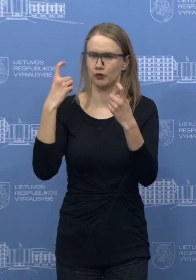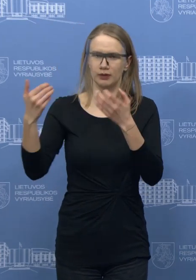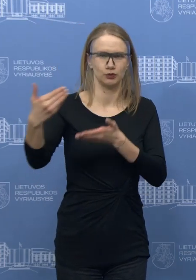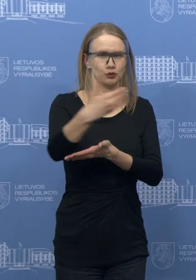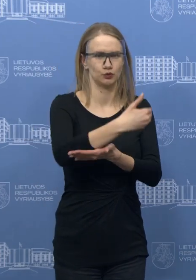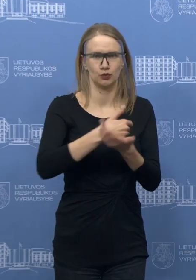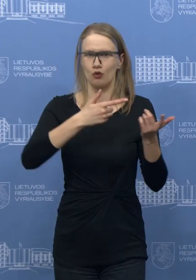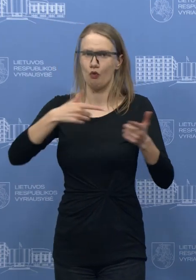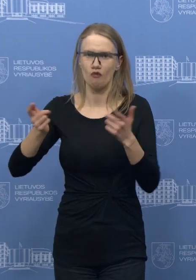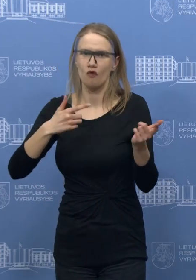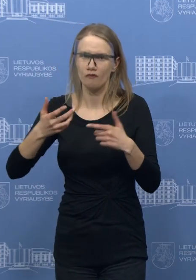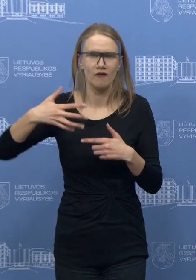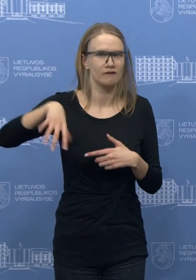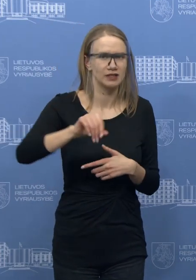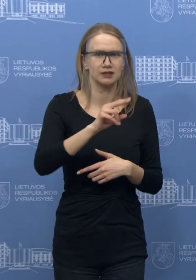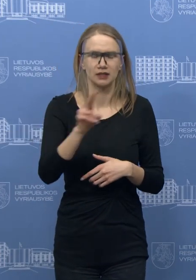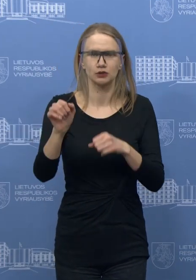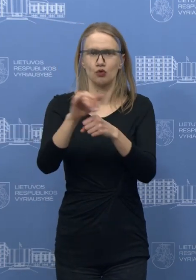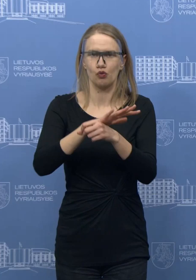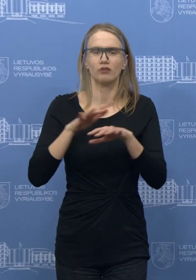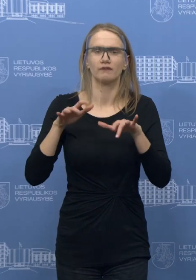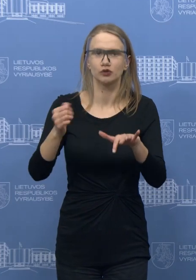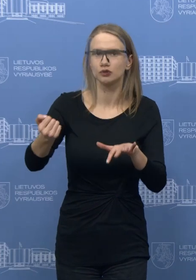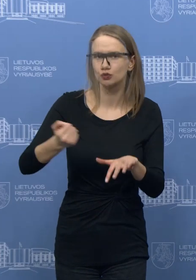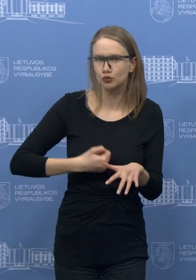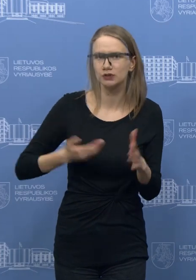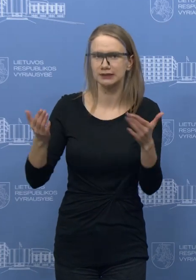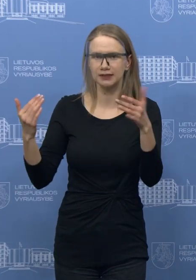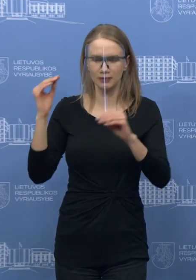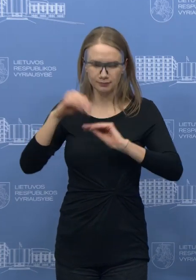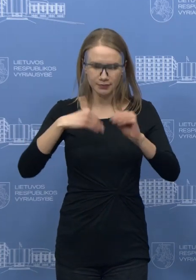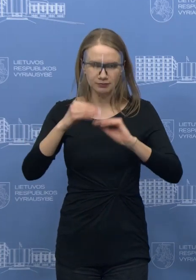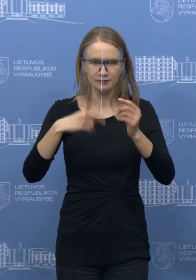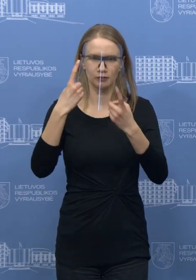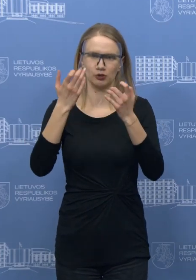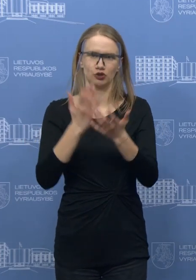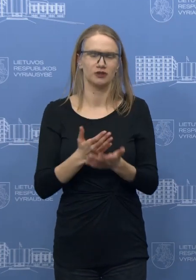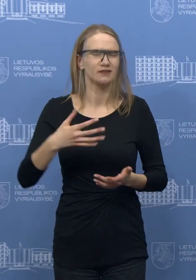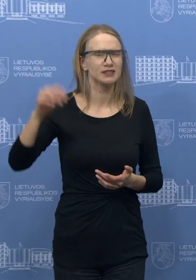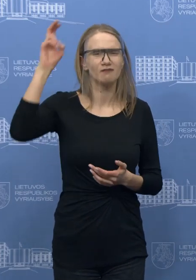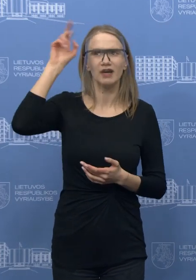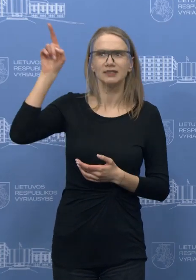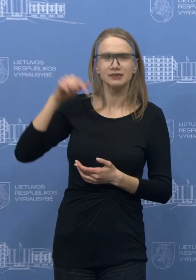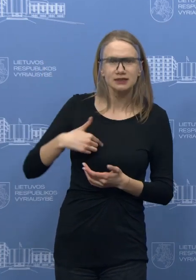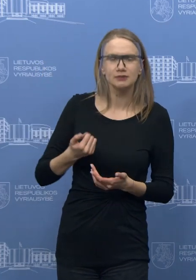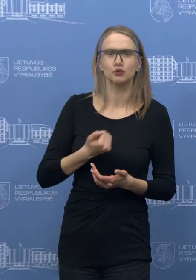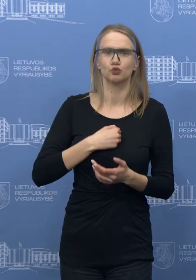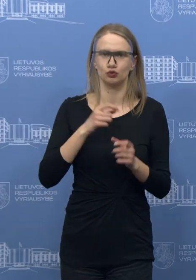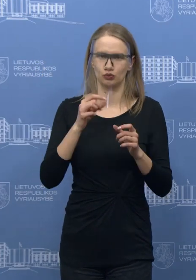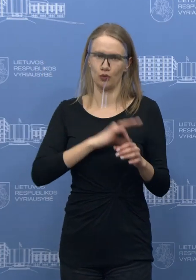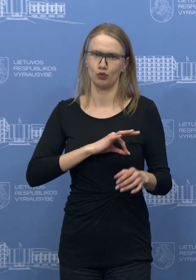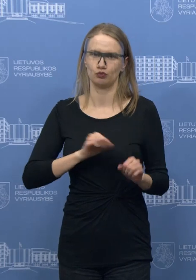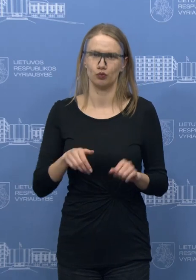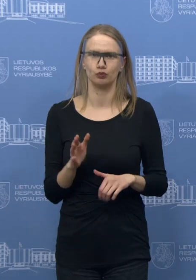galėsime šito būdu supažindinti ir tą įraikį naudot galės tiek valstybės institucijos, tiek ir savivaldybės.